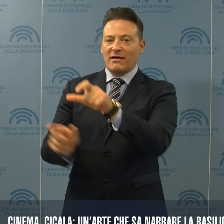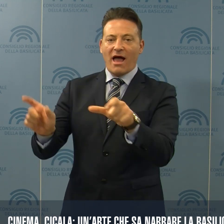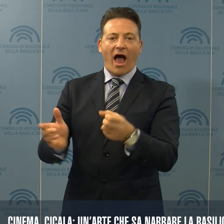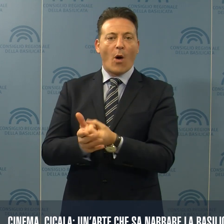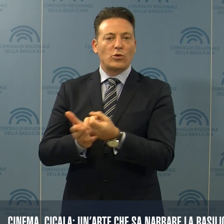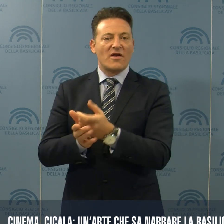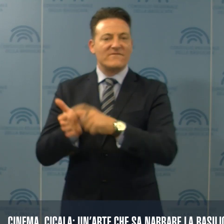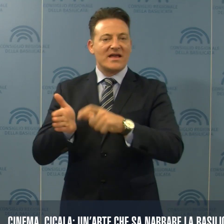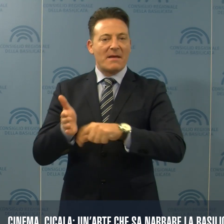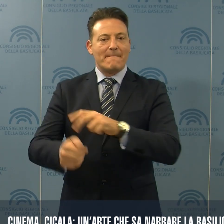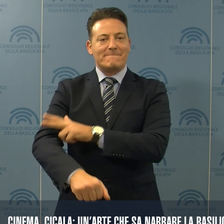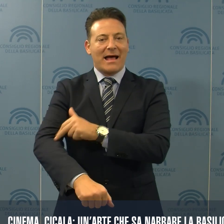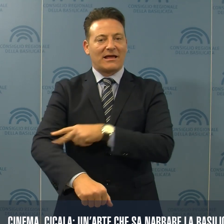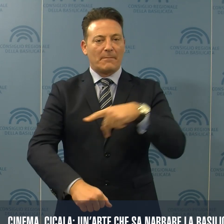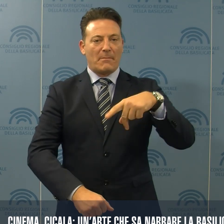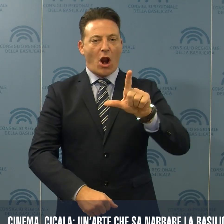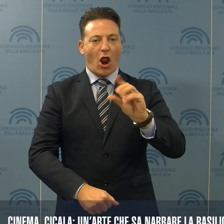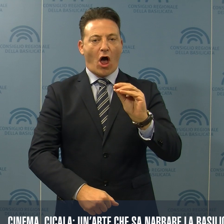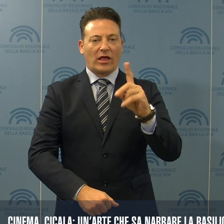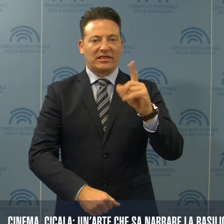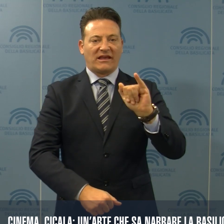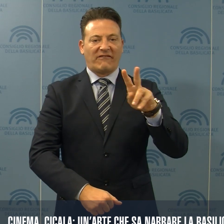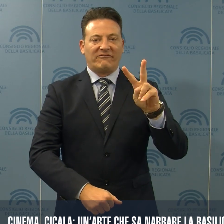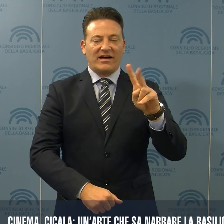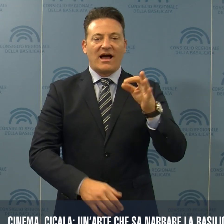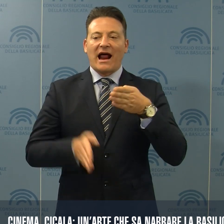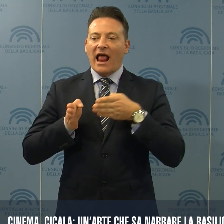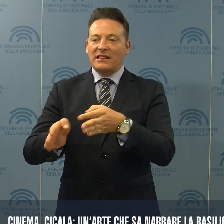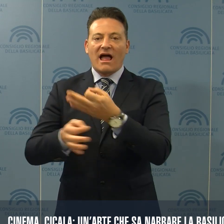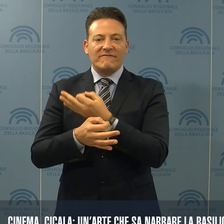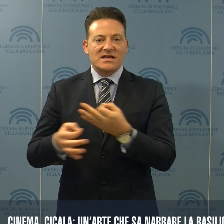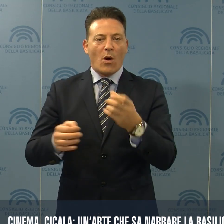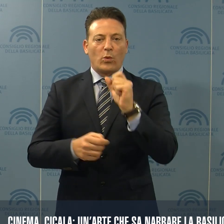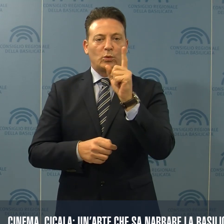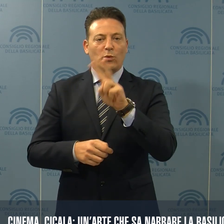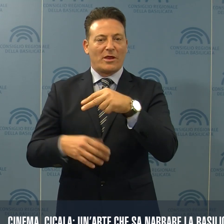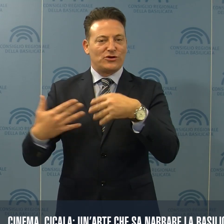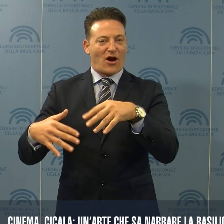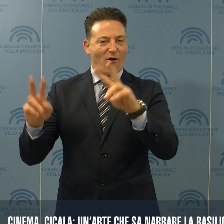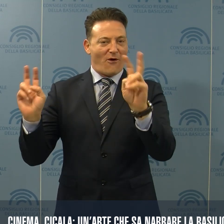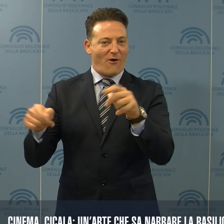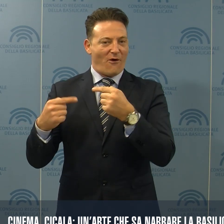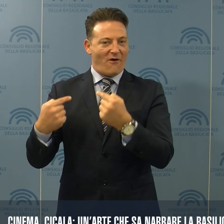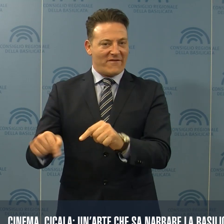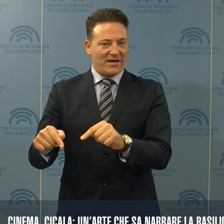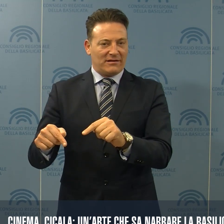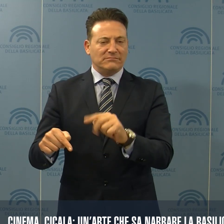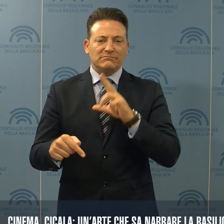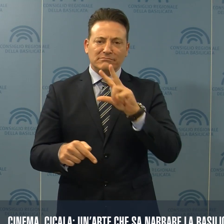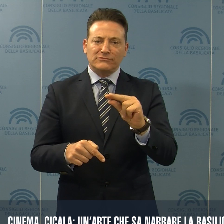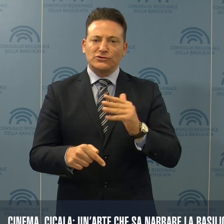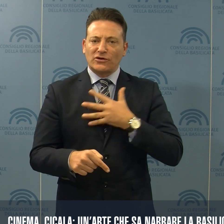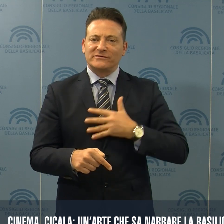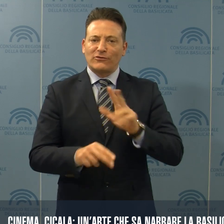del film Matera Plovdiv La retta via della cultura 2019 e si è detto